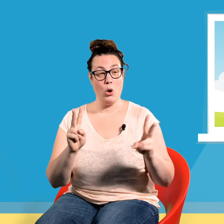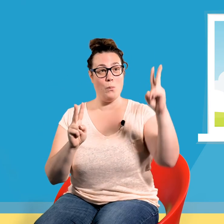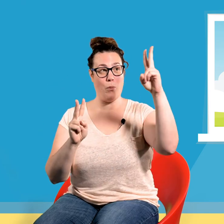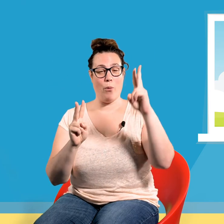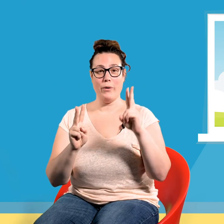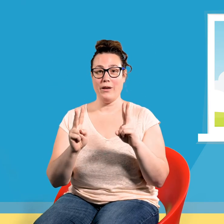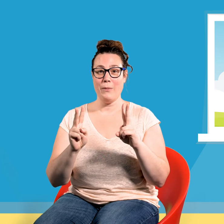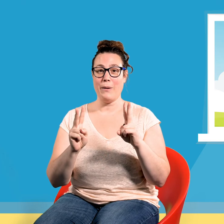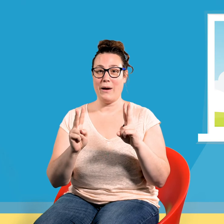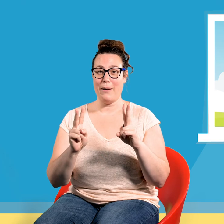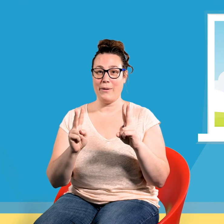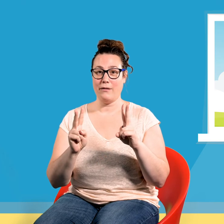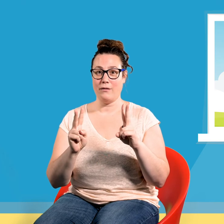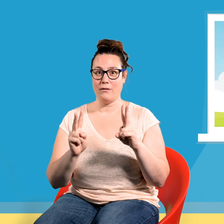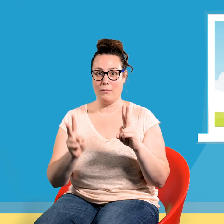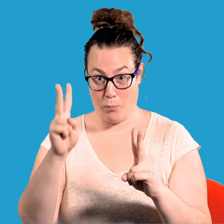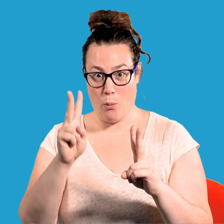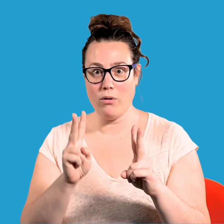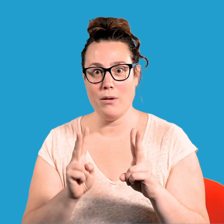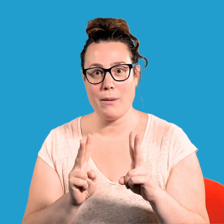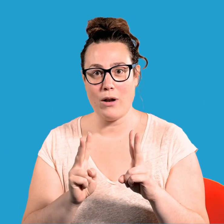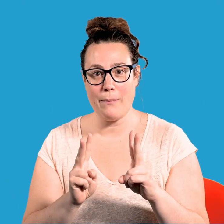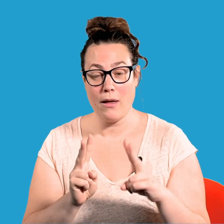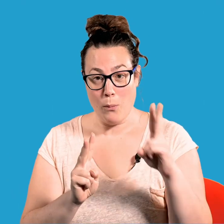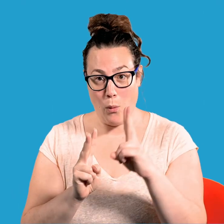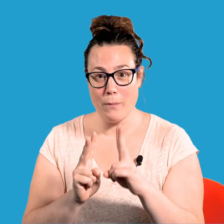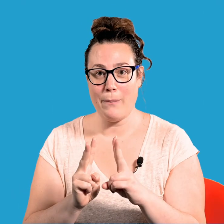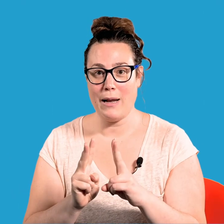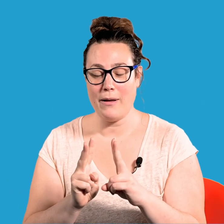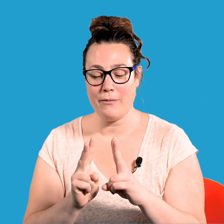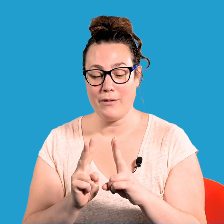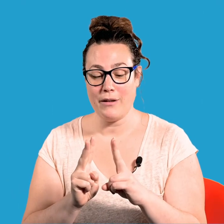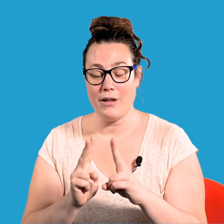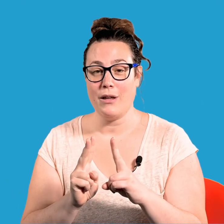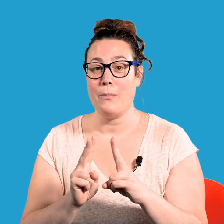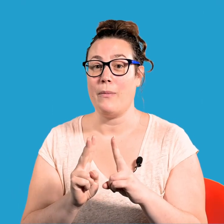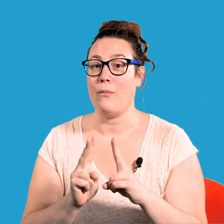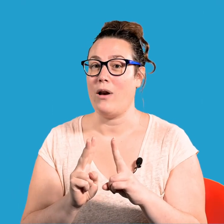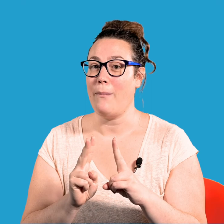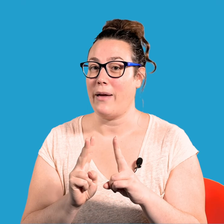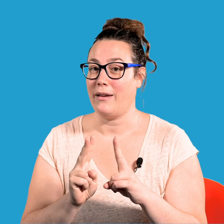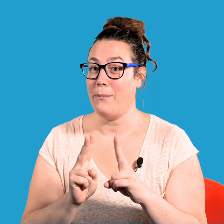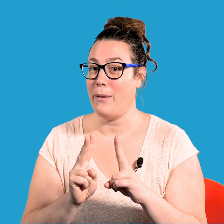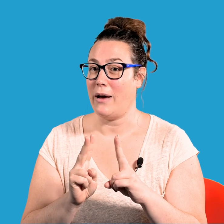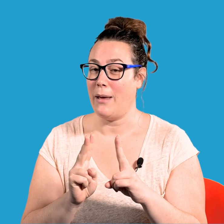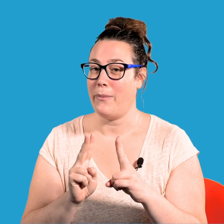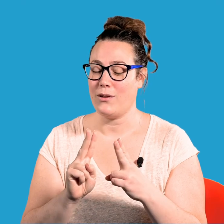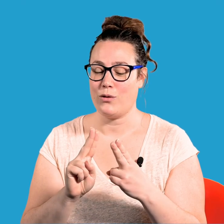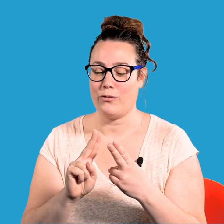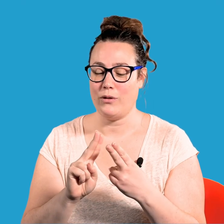Boing ! Papa lapin ! Boing ! Maman lapin ! Boing ! Papa lapin ! Maman lapin et Papa lapin se font